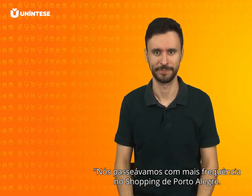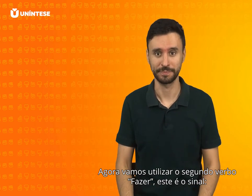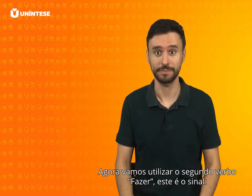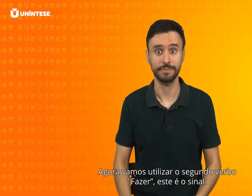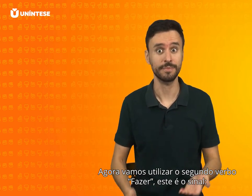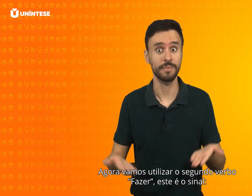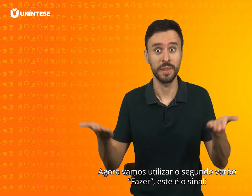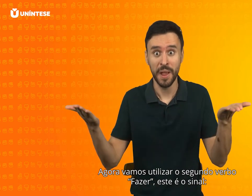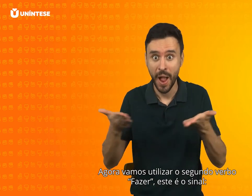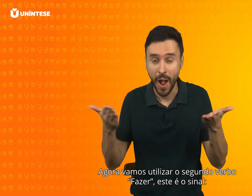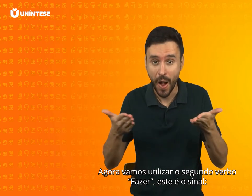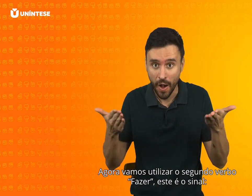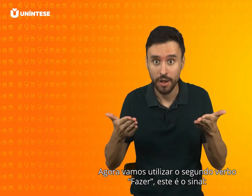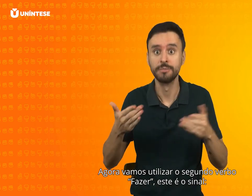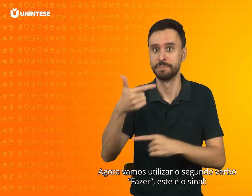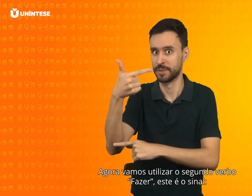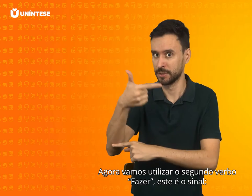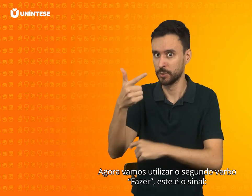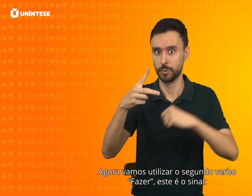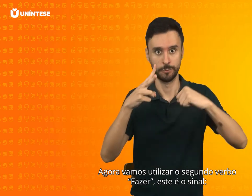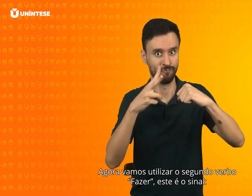Agora, vamos utilizar o segundo verbo.